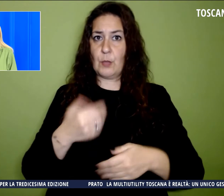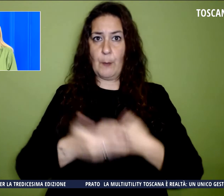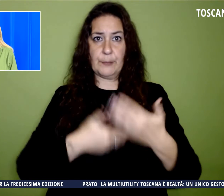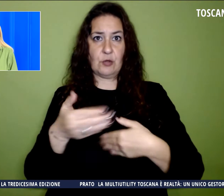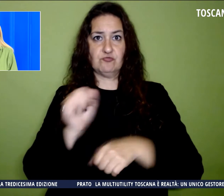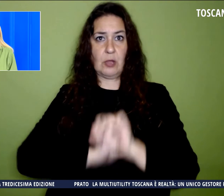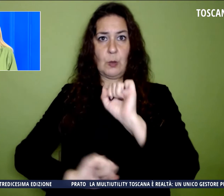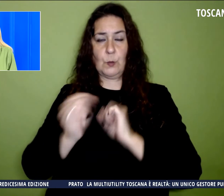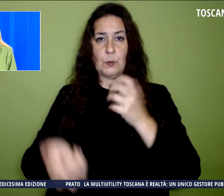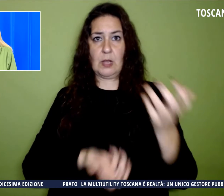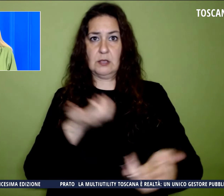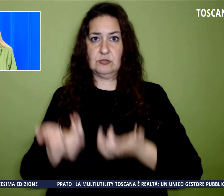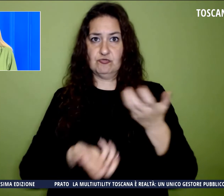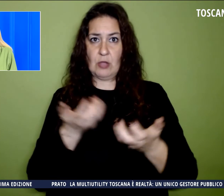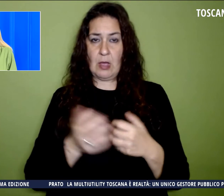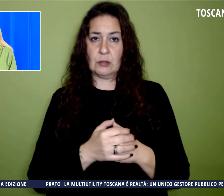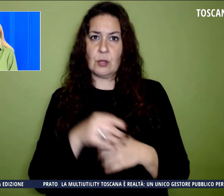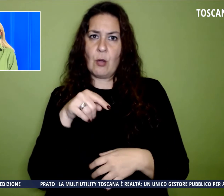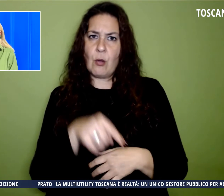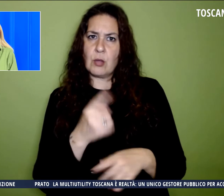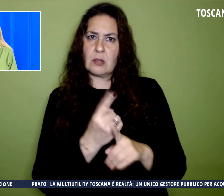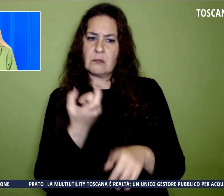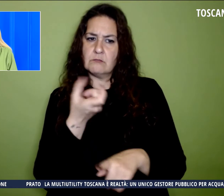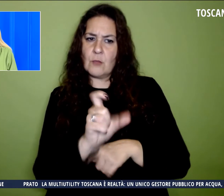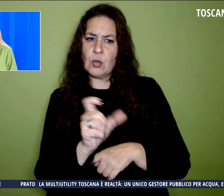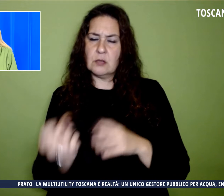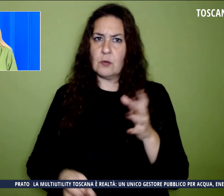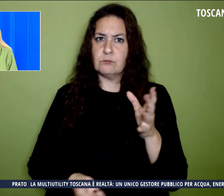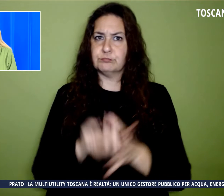Ora è rimasto da capire l'origine dell'incendio.